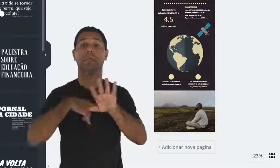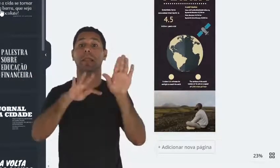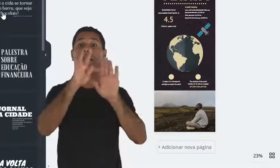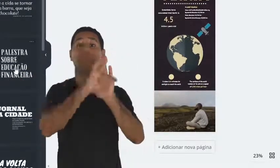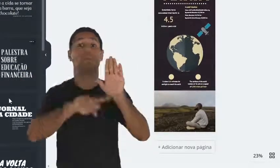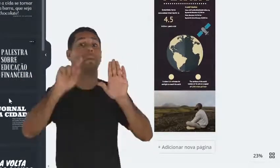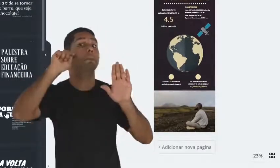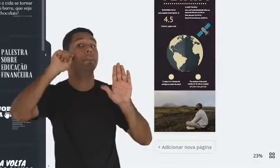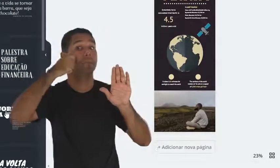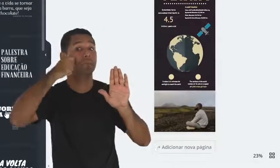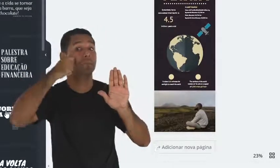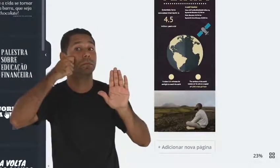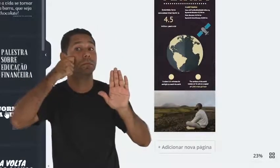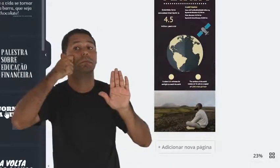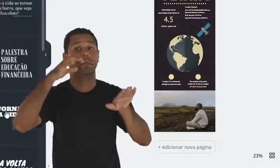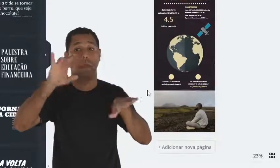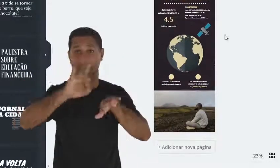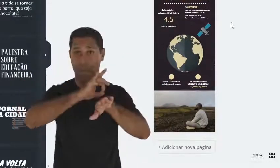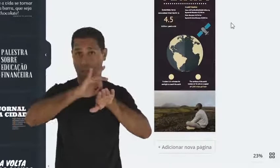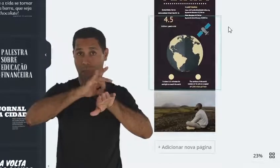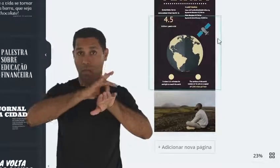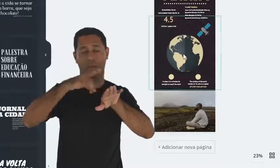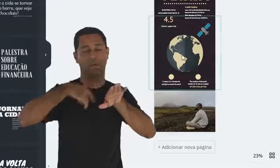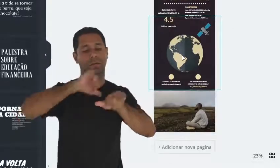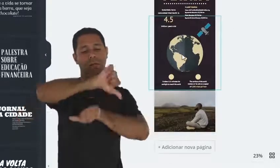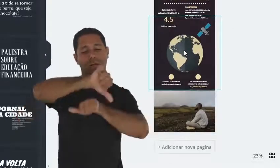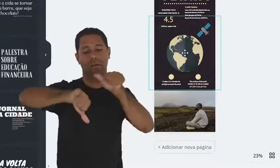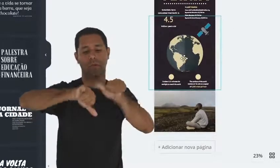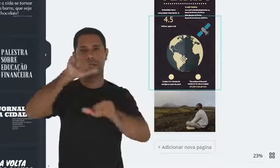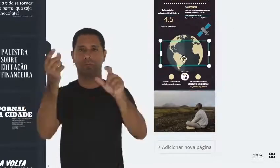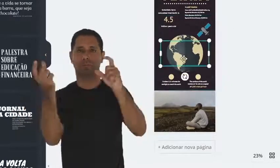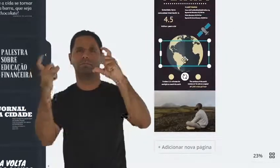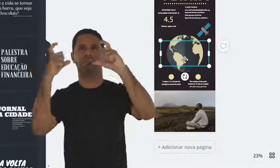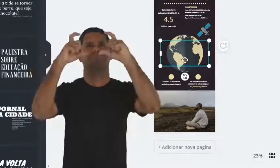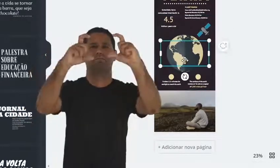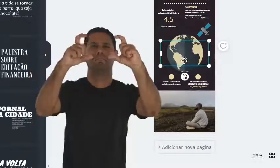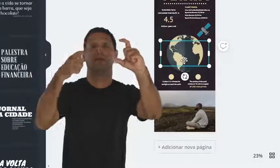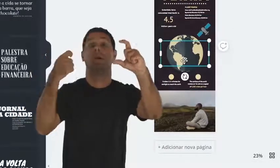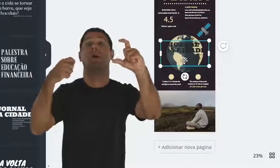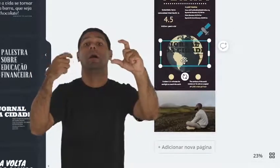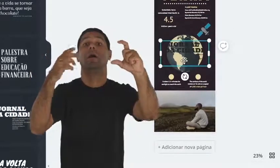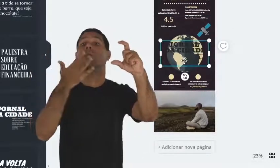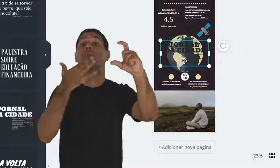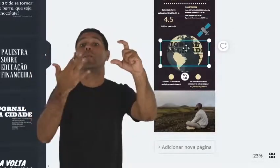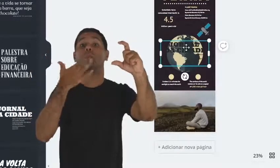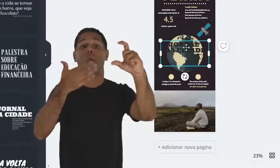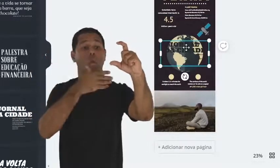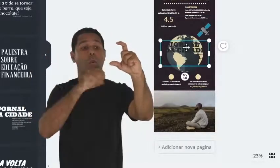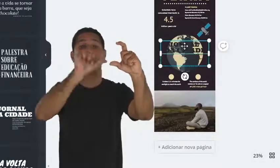está com o texto preto. Eu vou modificar aqui em cima, colocá-lo branco.